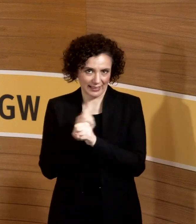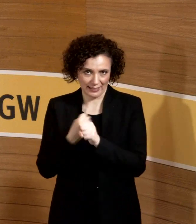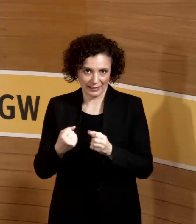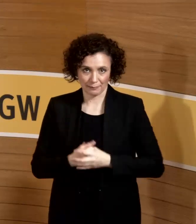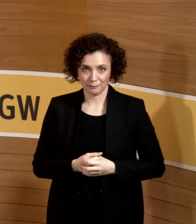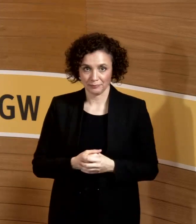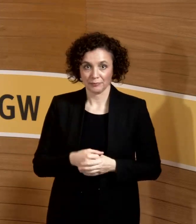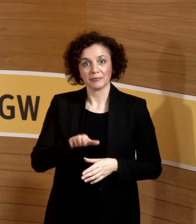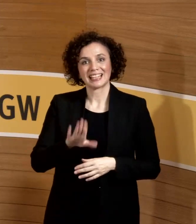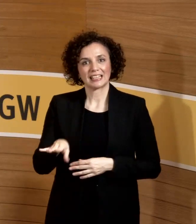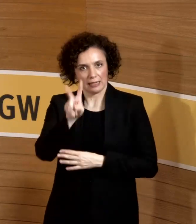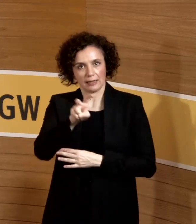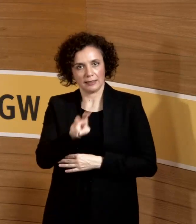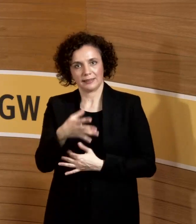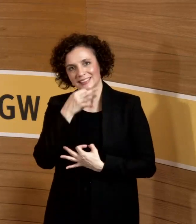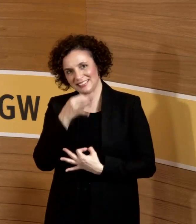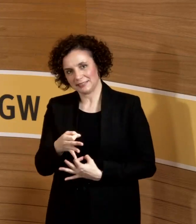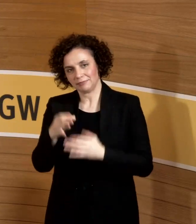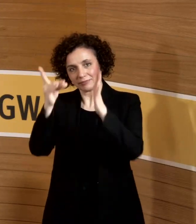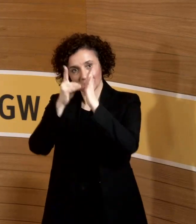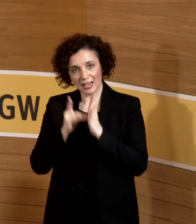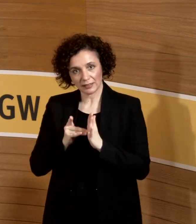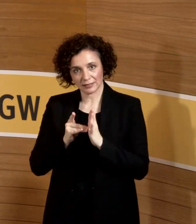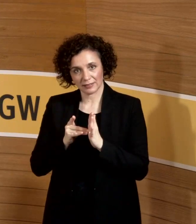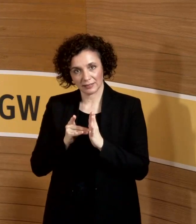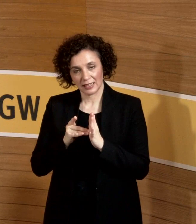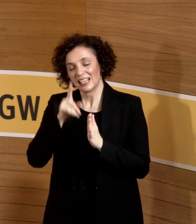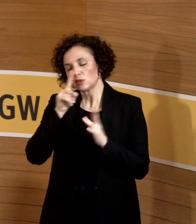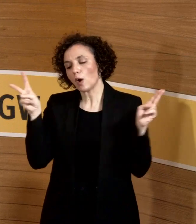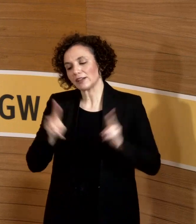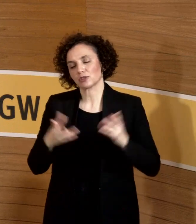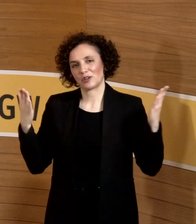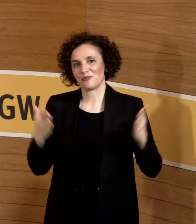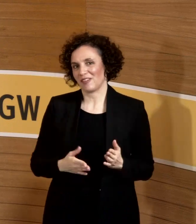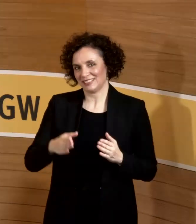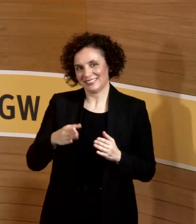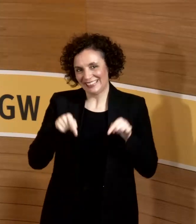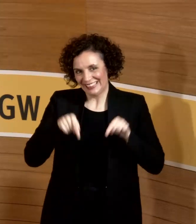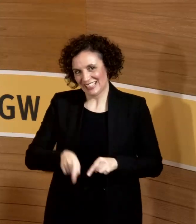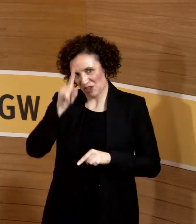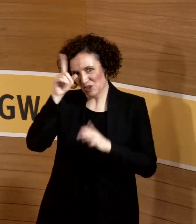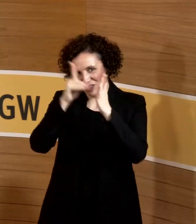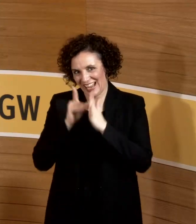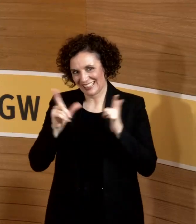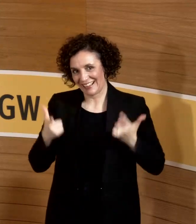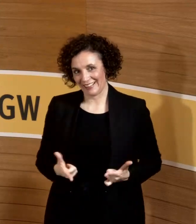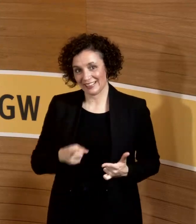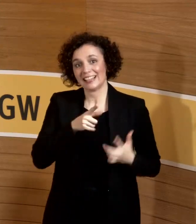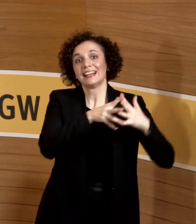ich diese Daten, und das ist meine einzige Einschränkung, wir haben keine deutschen Daten. Wir haben Daten aus den USA, wo die